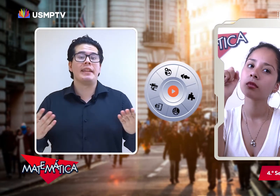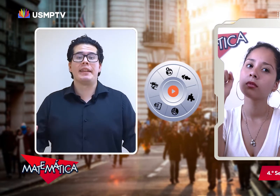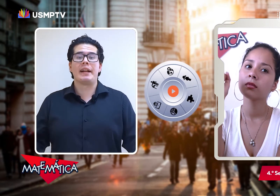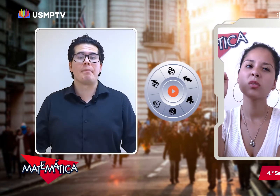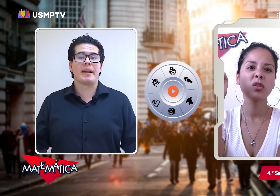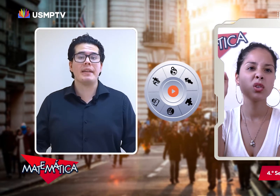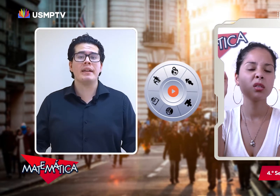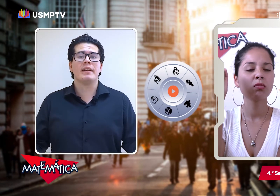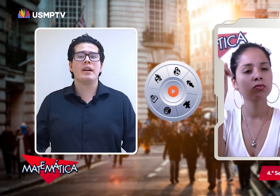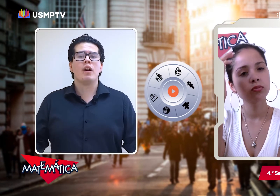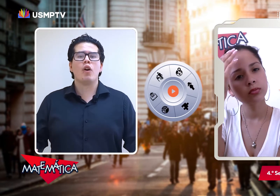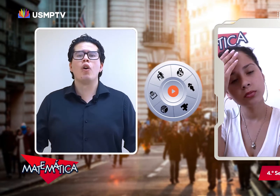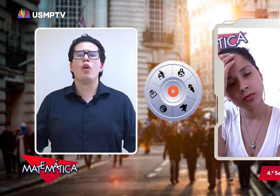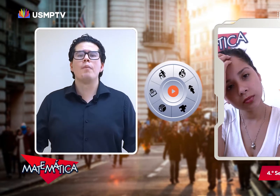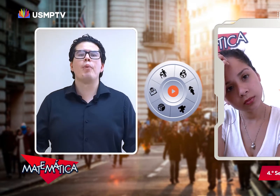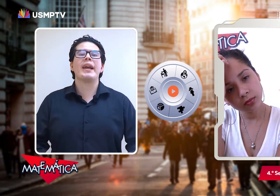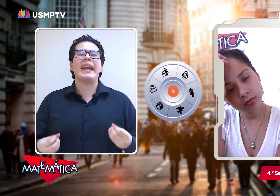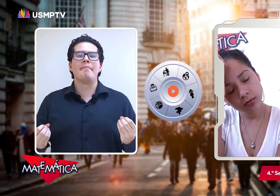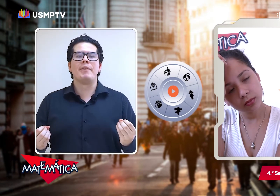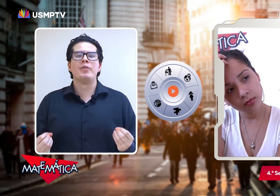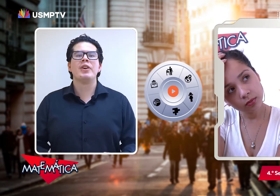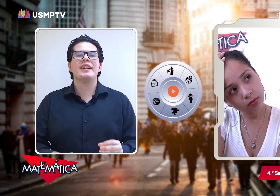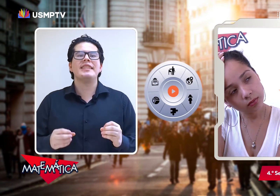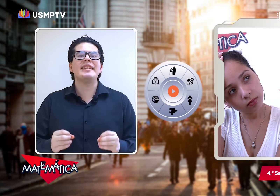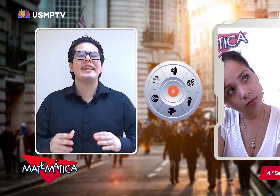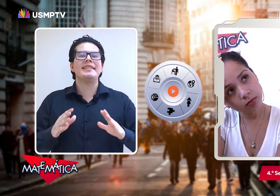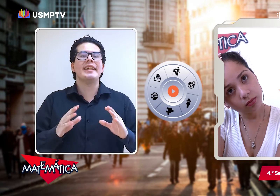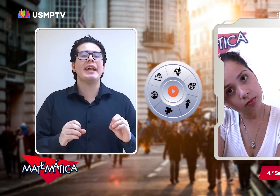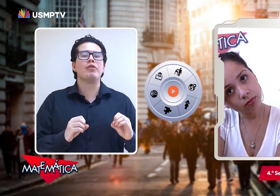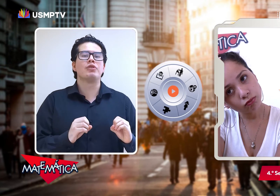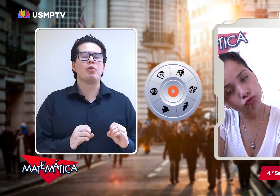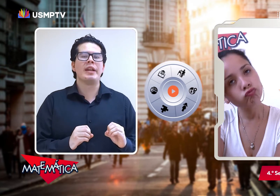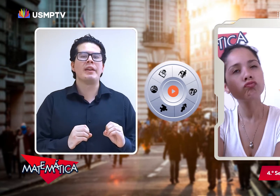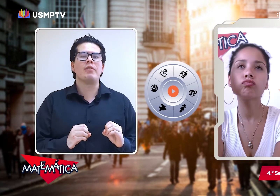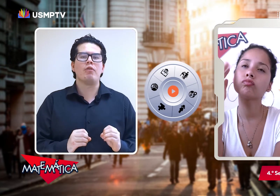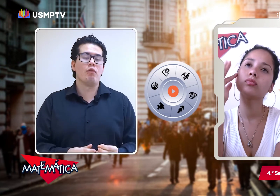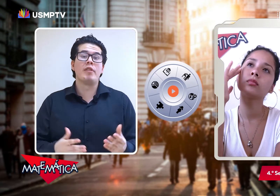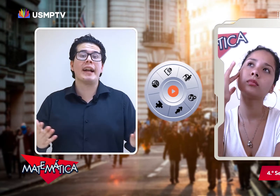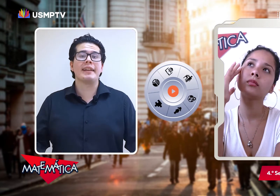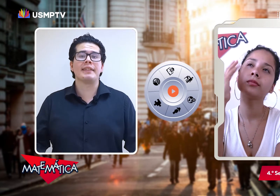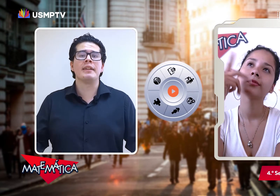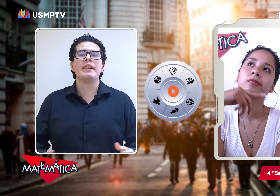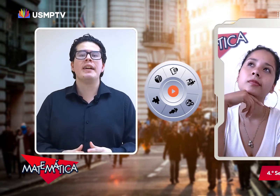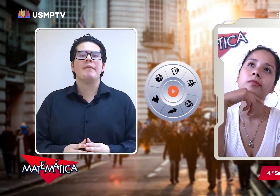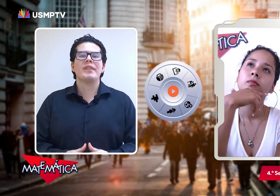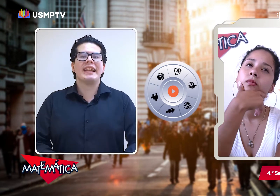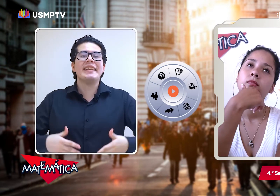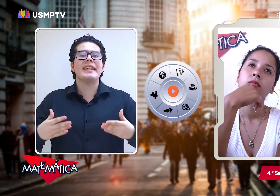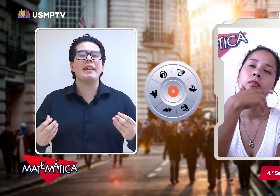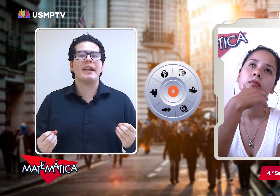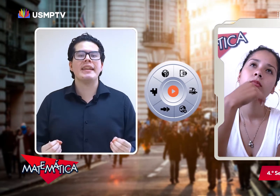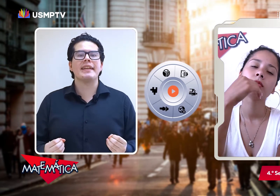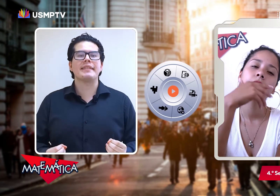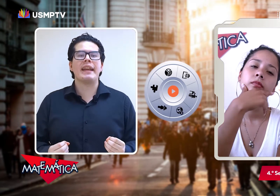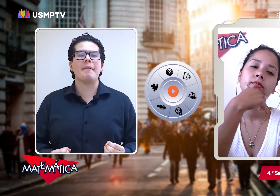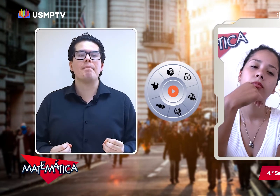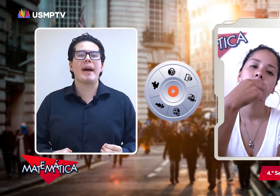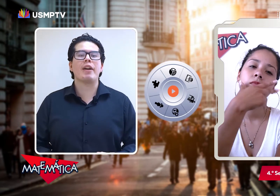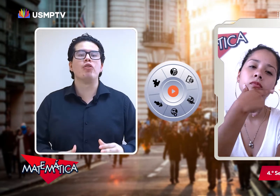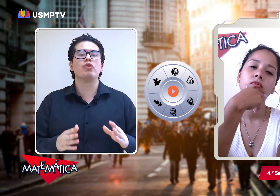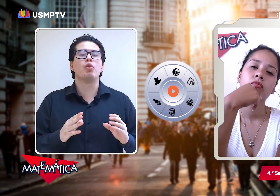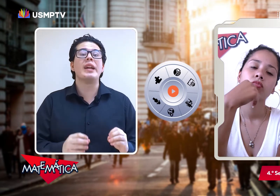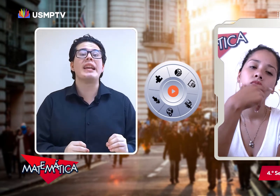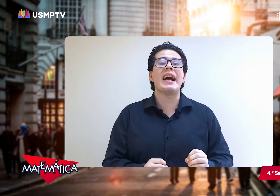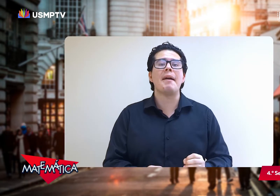la tienda de campaña? O por ejemplo si se quisiera construir una casa ¿Qué se debería hacer